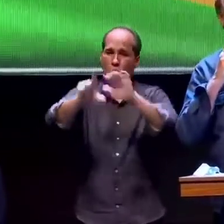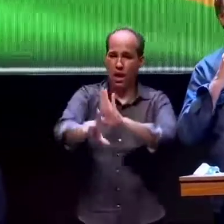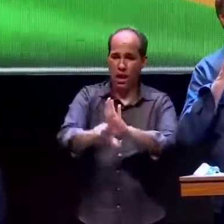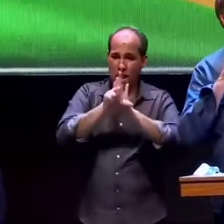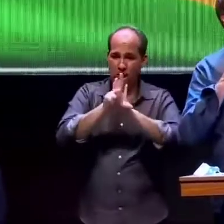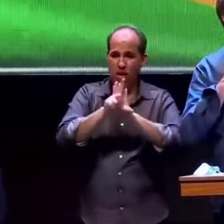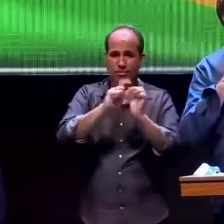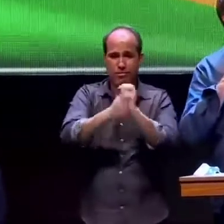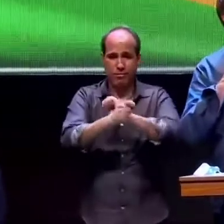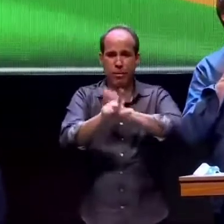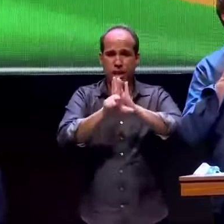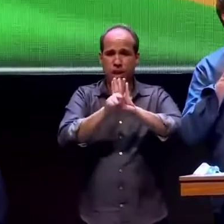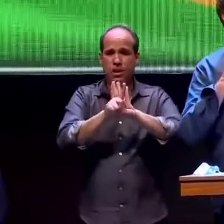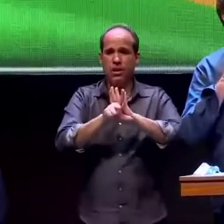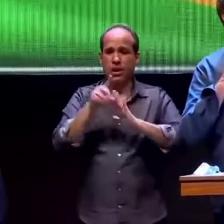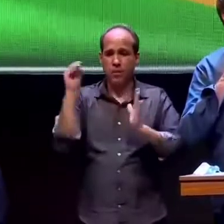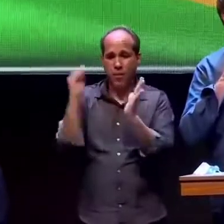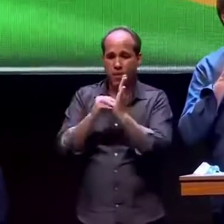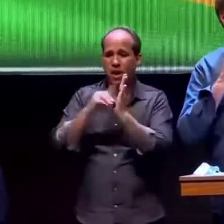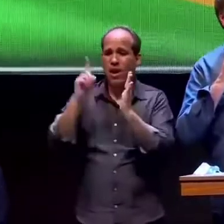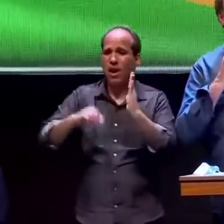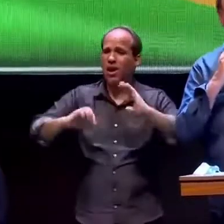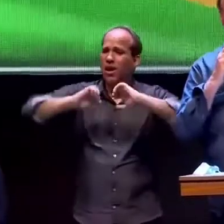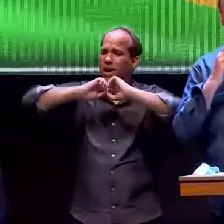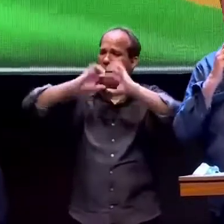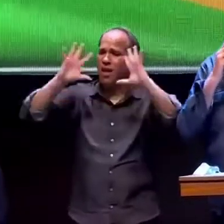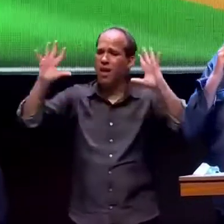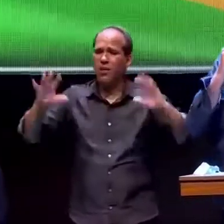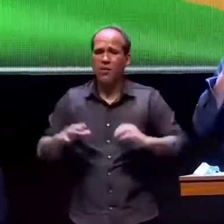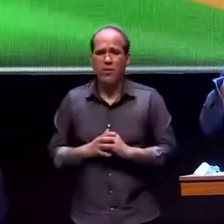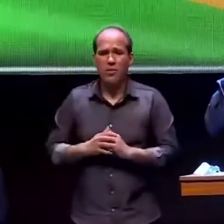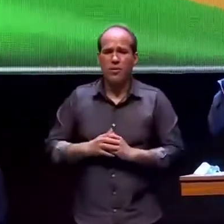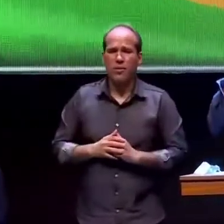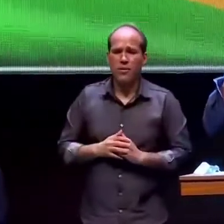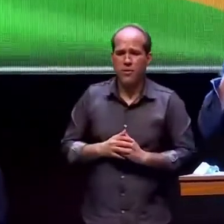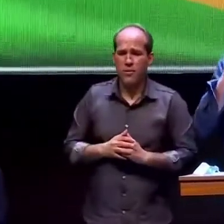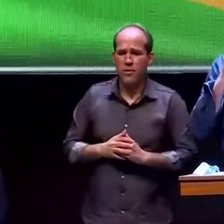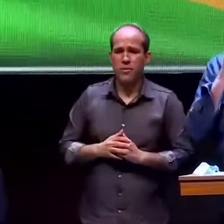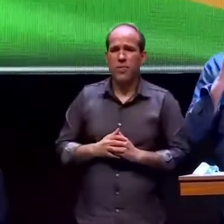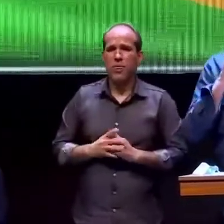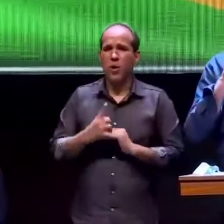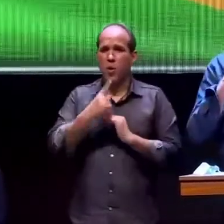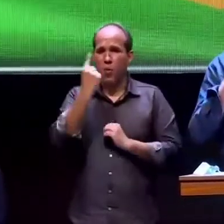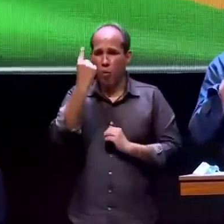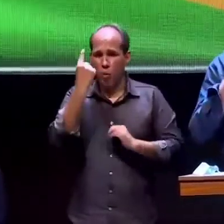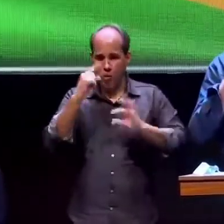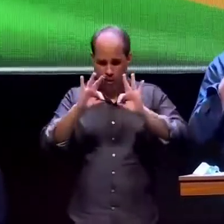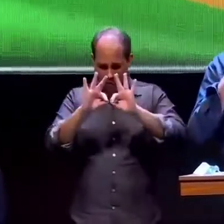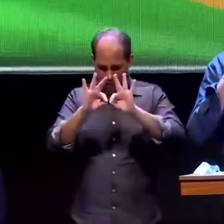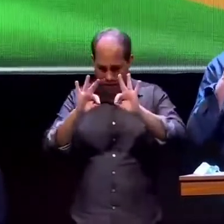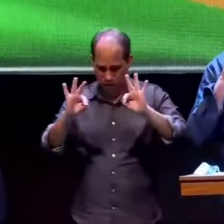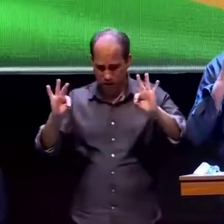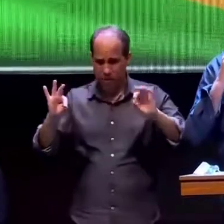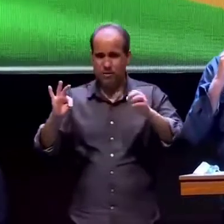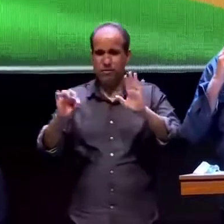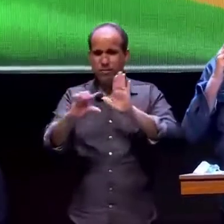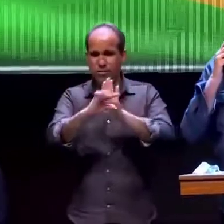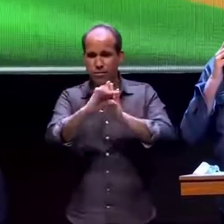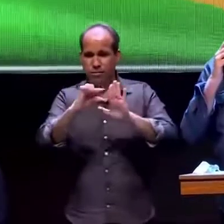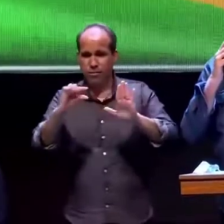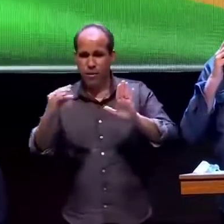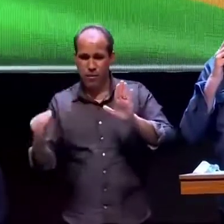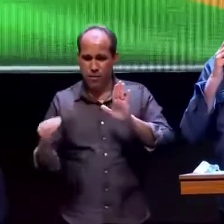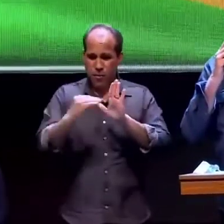onde era bem claro ali um dos parágrafos do